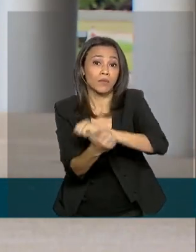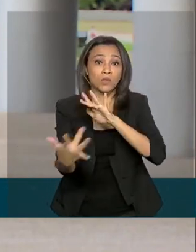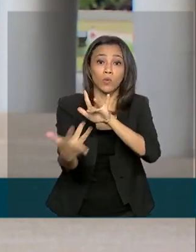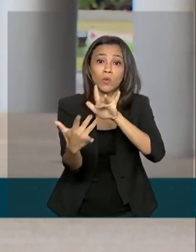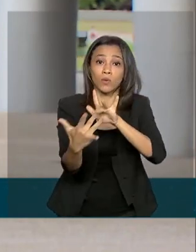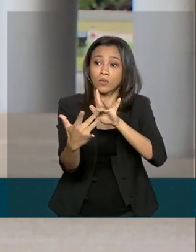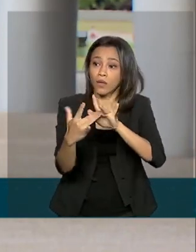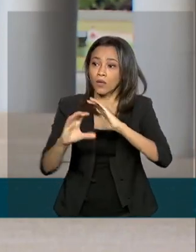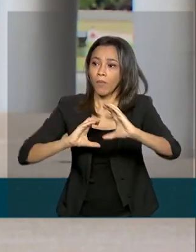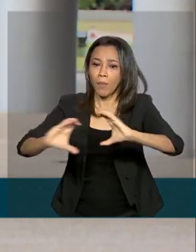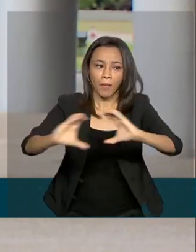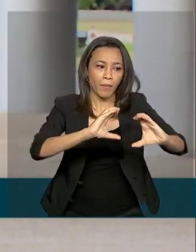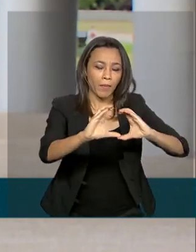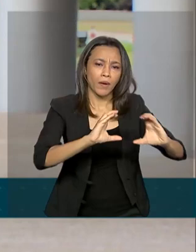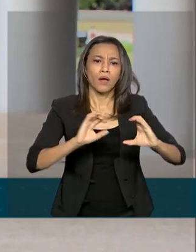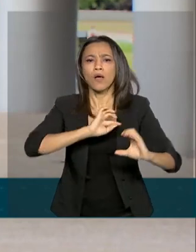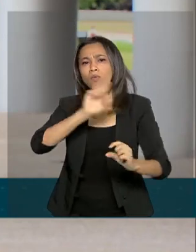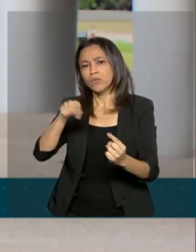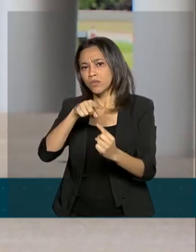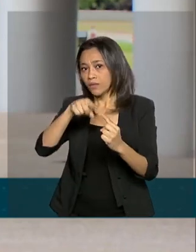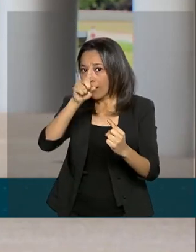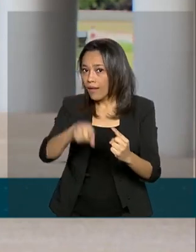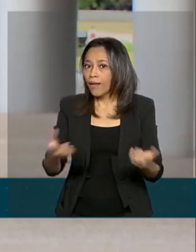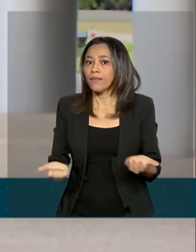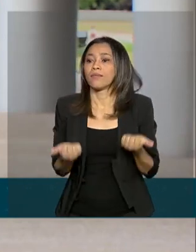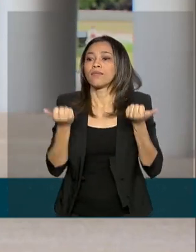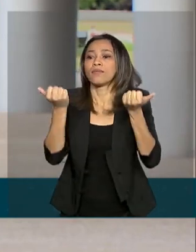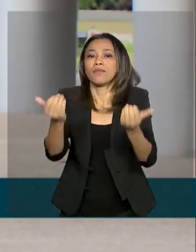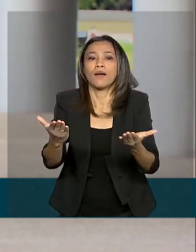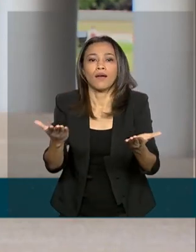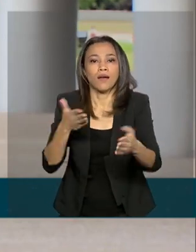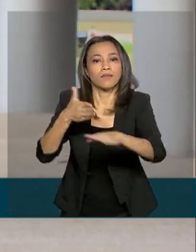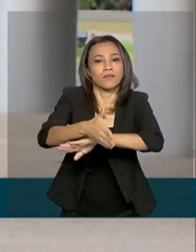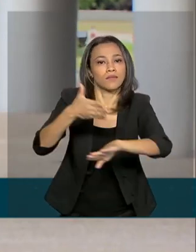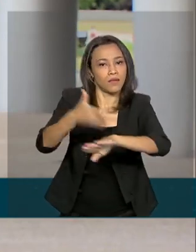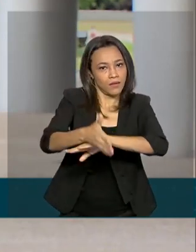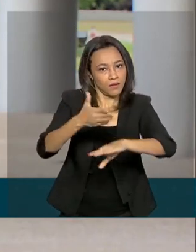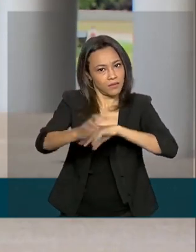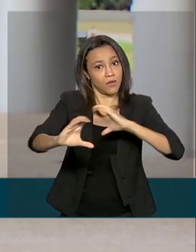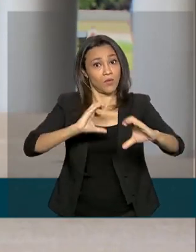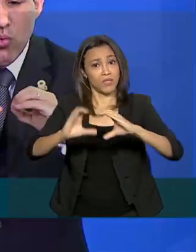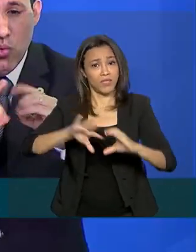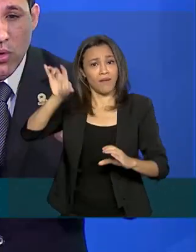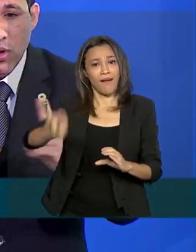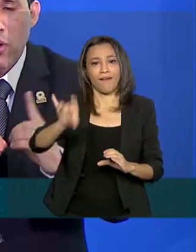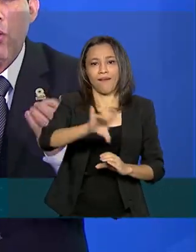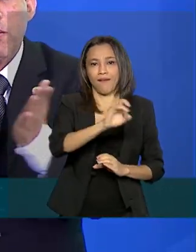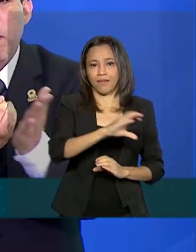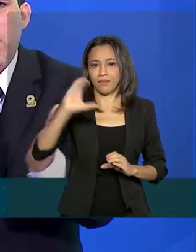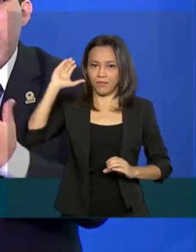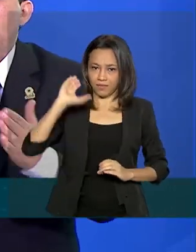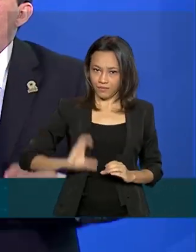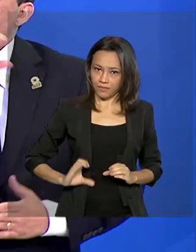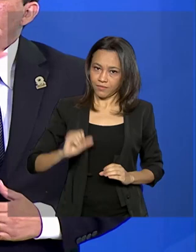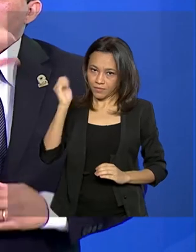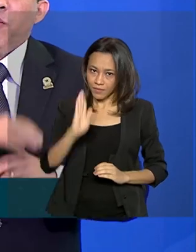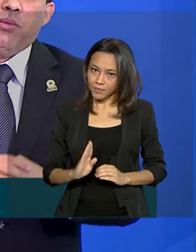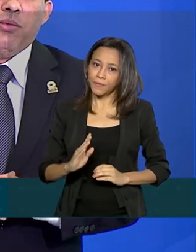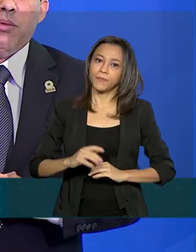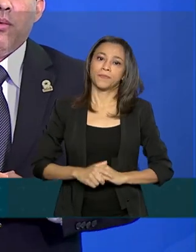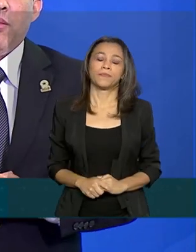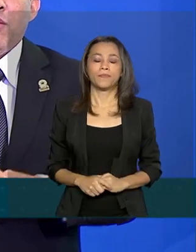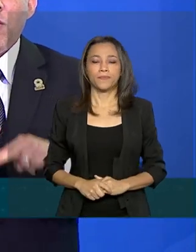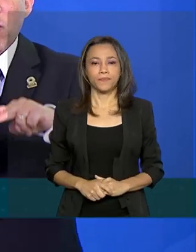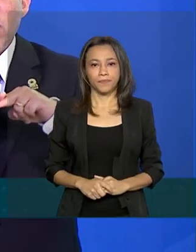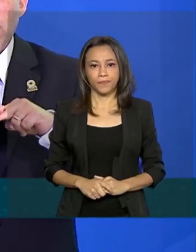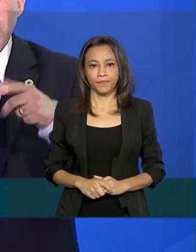é dar acesso à comunicação de vanguarda a cada cidadão brasileiro. Porque ainda há uma grande